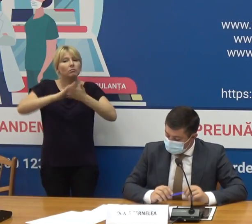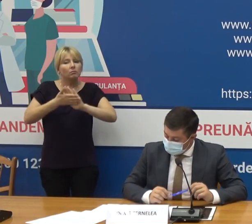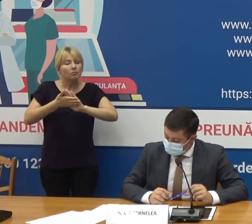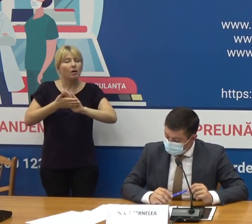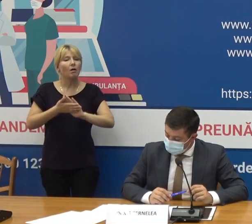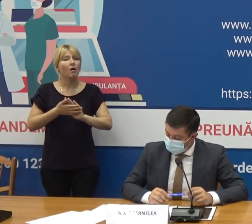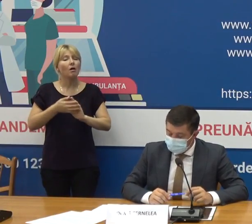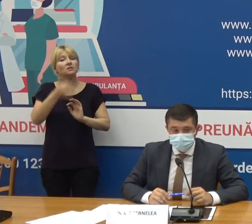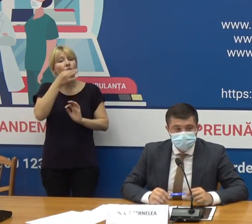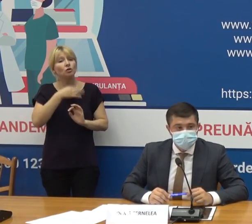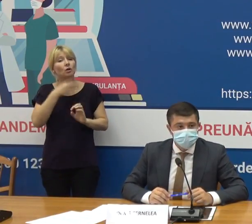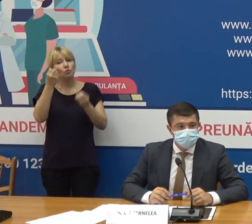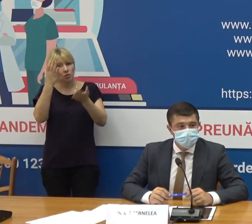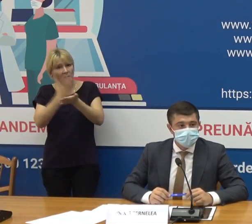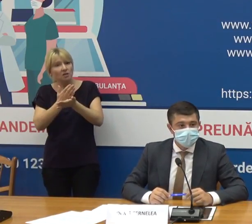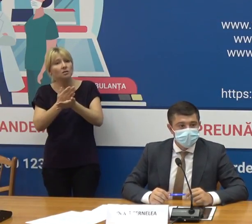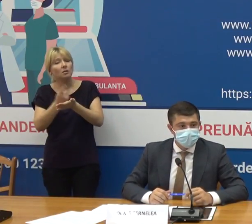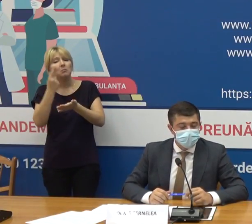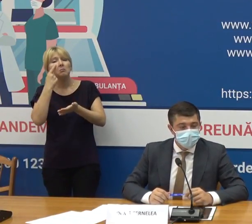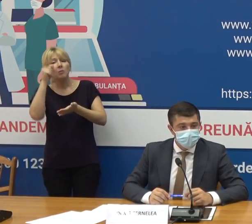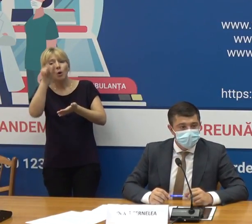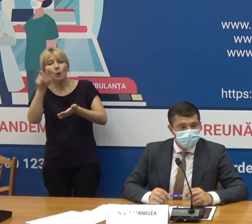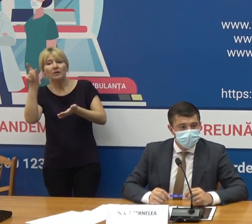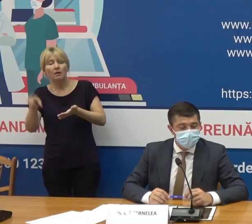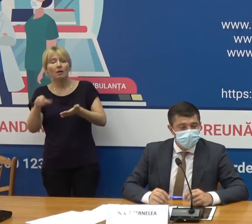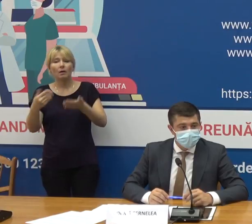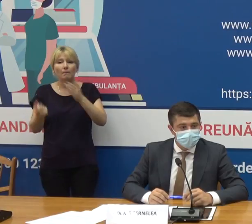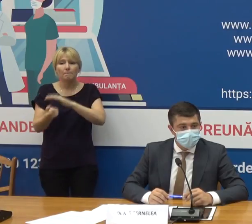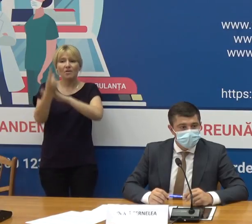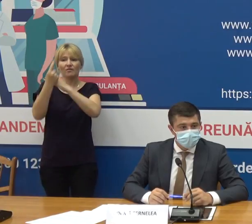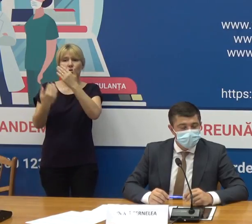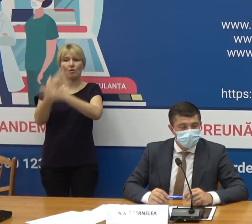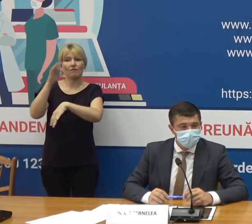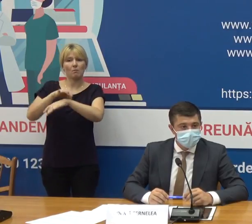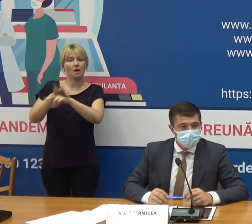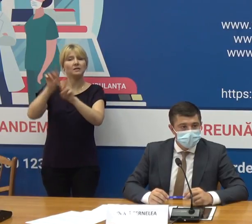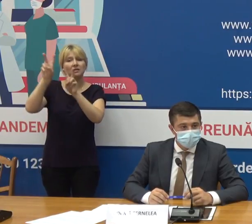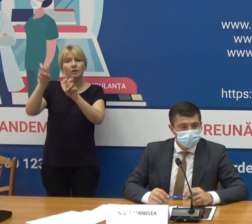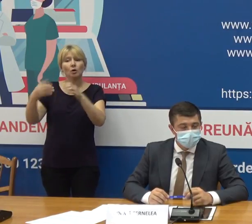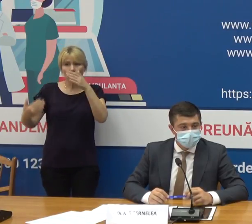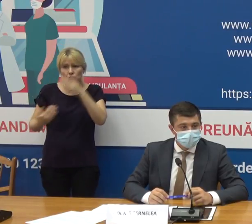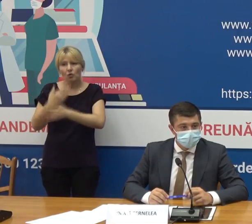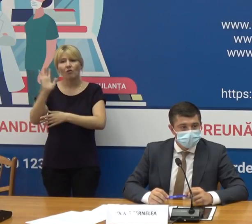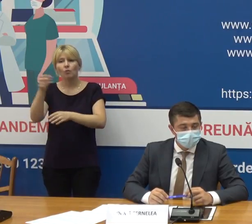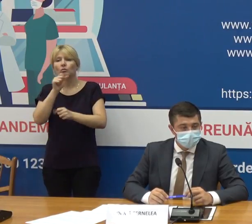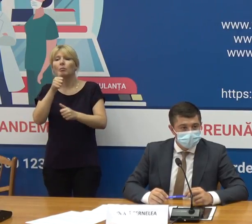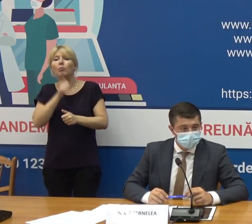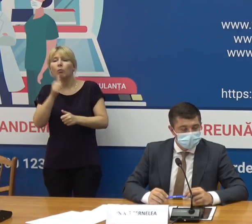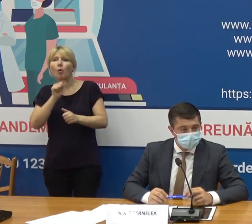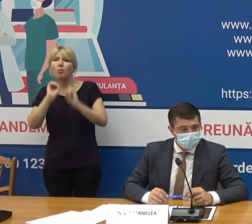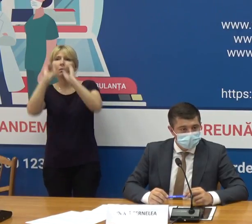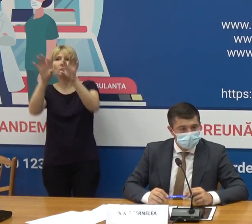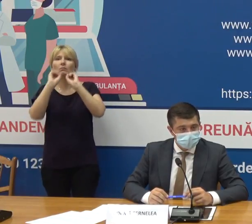dacă mai există suspecții pacienți suspecți cu numă durbină și poate au fost trimise iarăși în probă despre